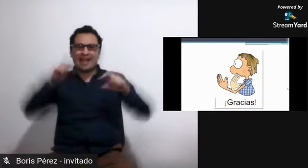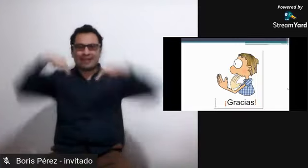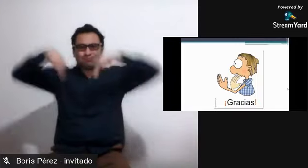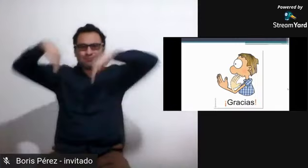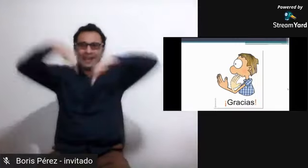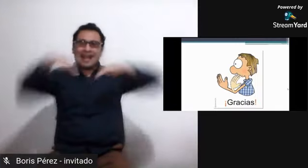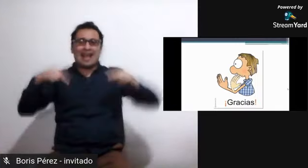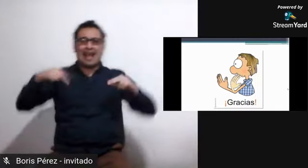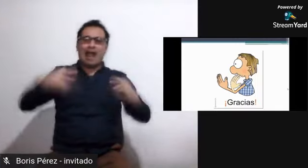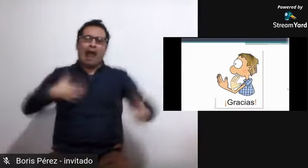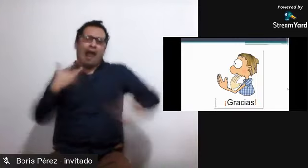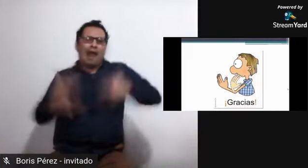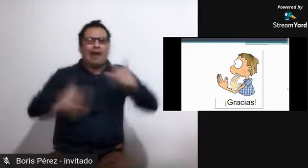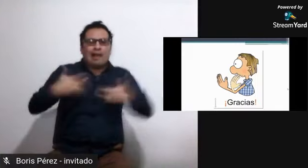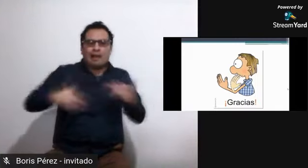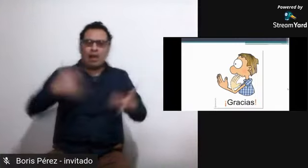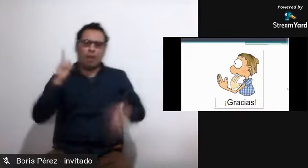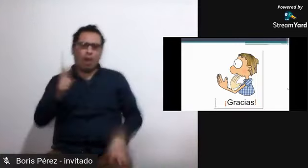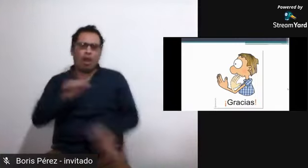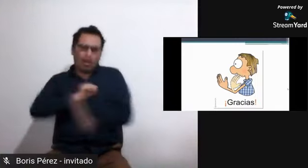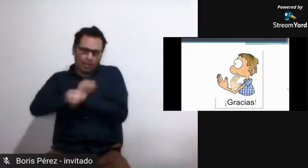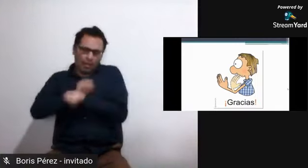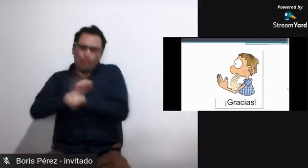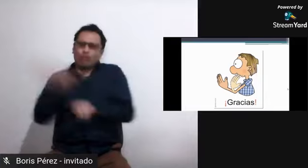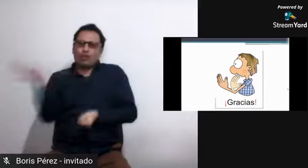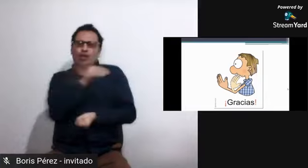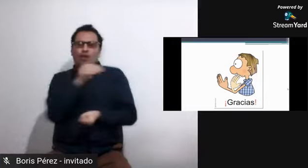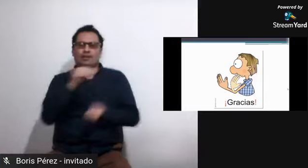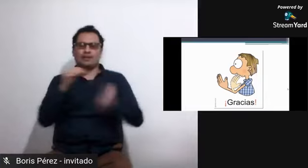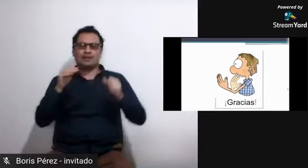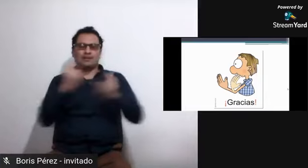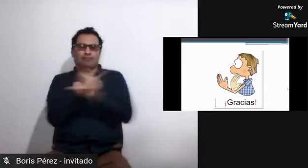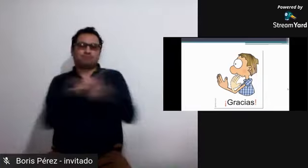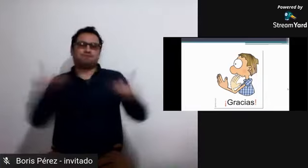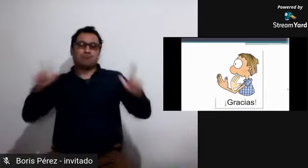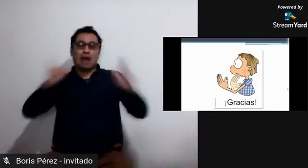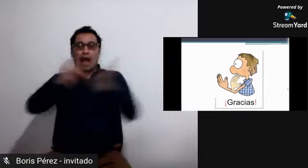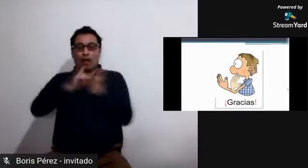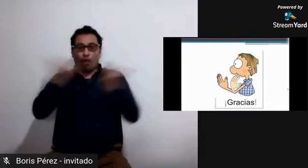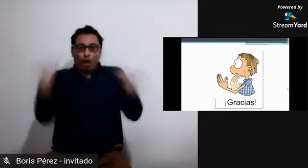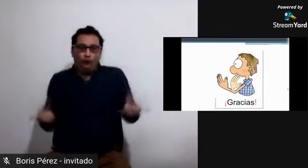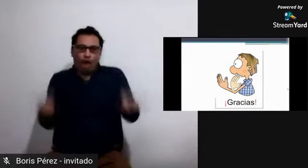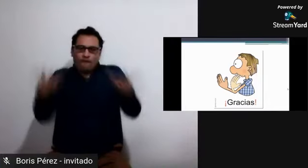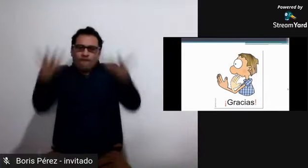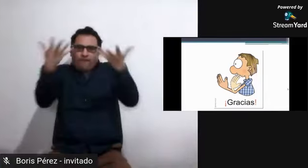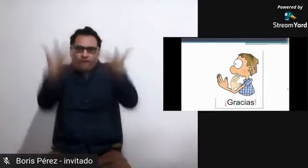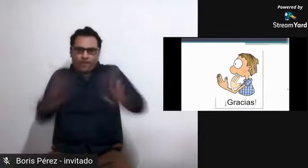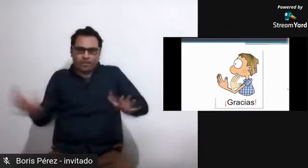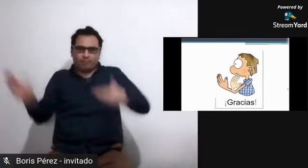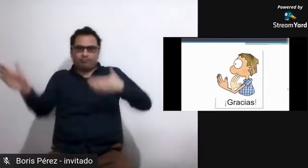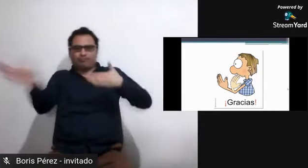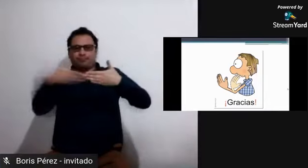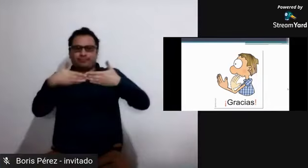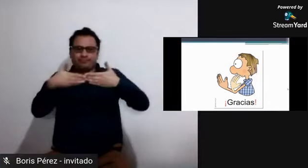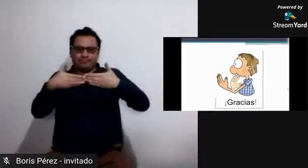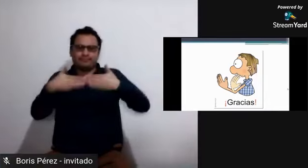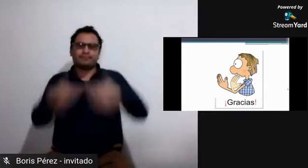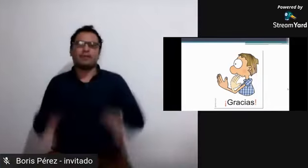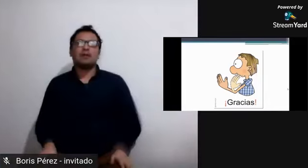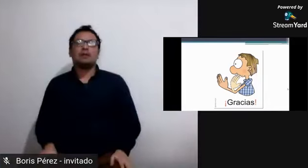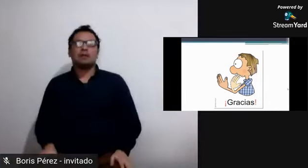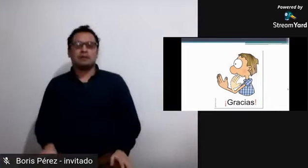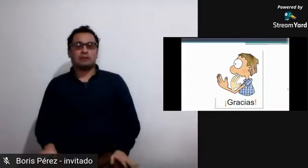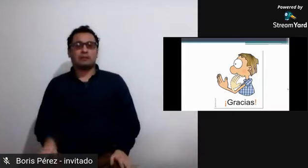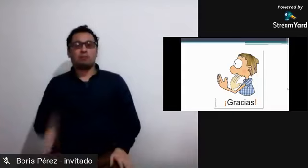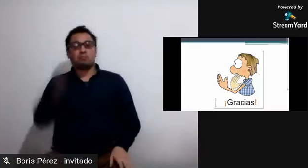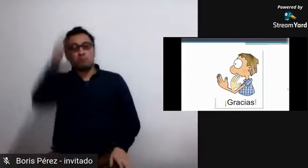Ok, entonces, como mencionaba en la presentación anterior, en la que hablaba del señor José